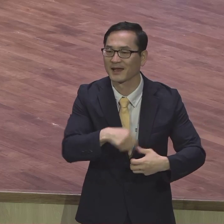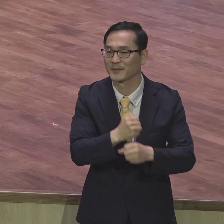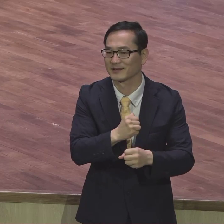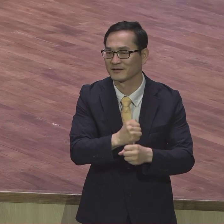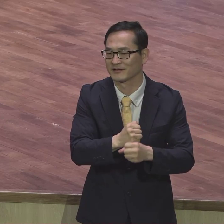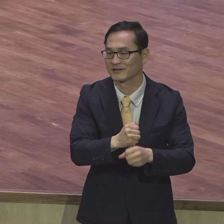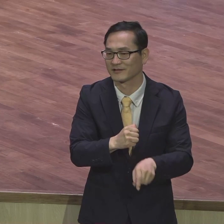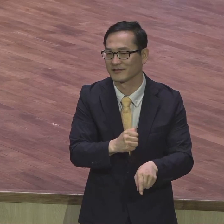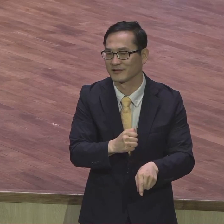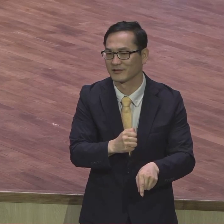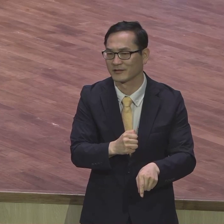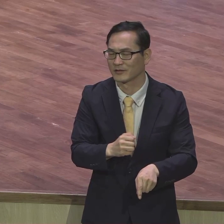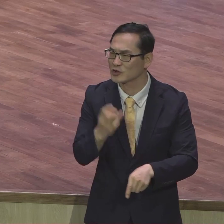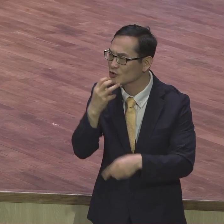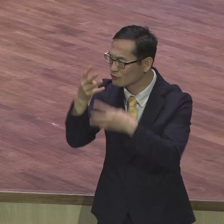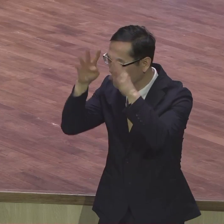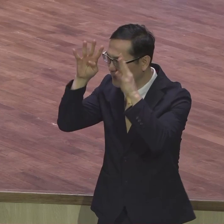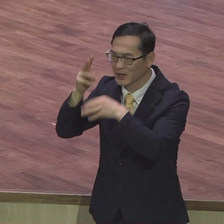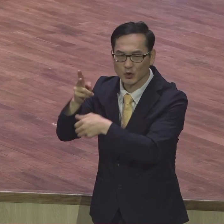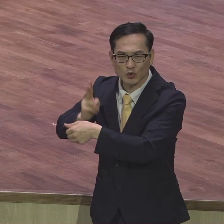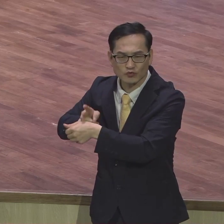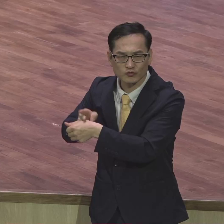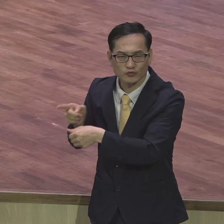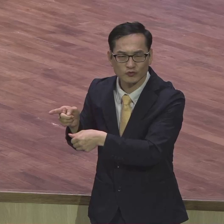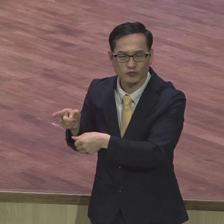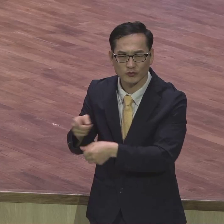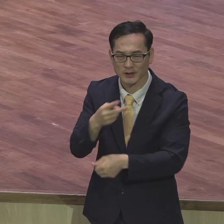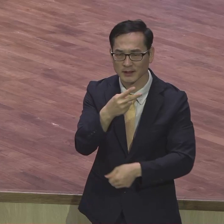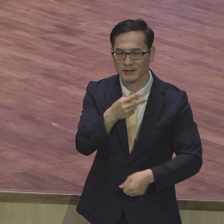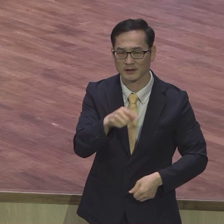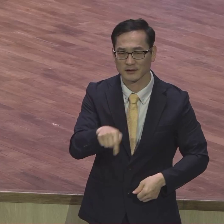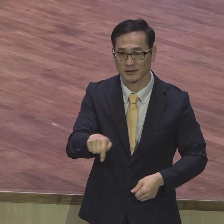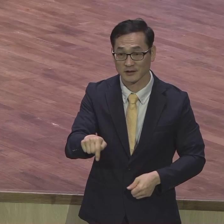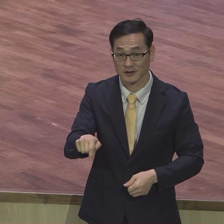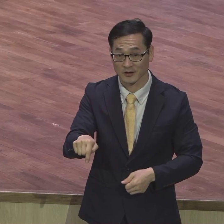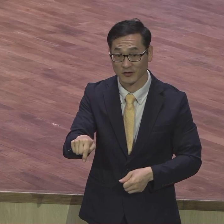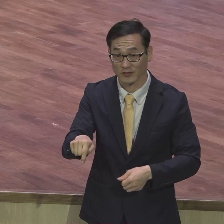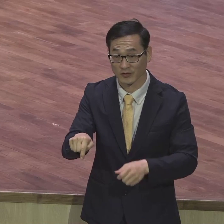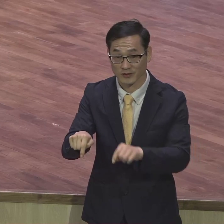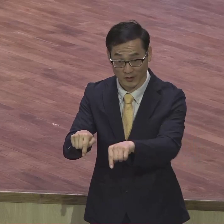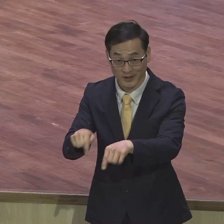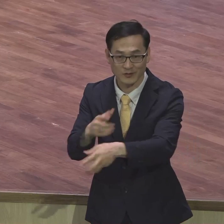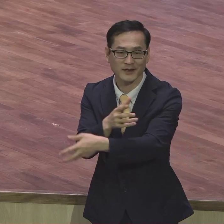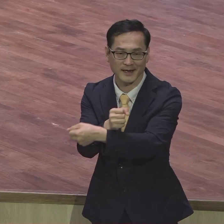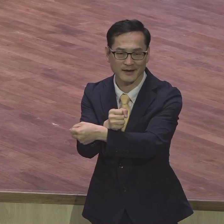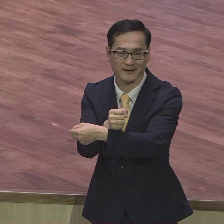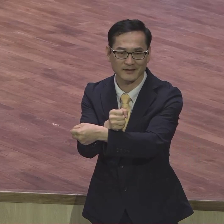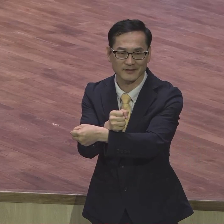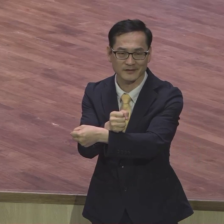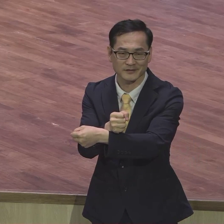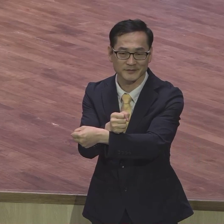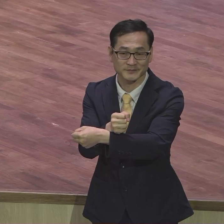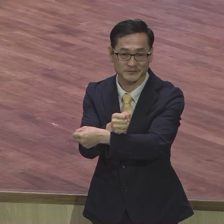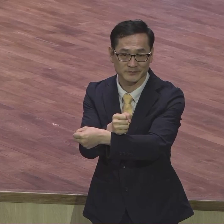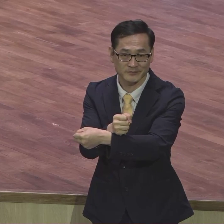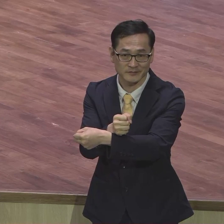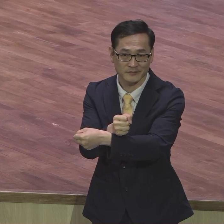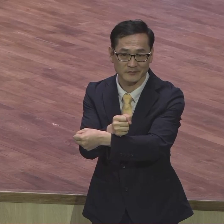교수 서울대 교수가 우리 237하고 이렇게 계약을 맺어가지고 이제 그 한무용 교수는